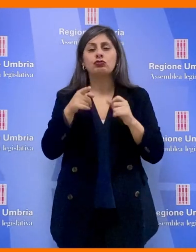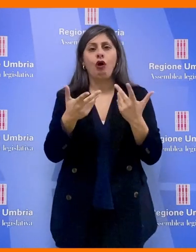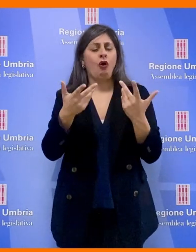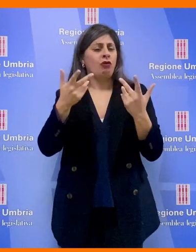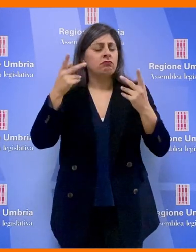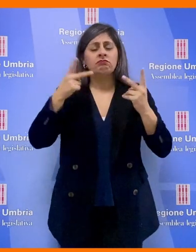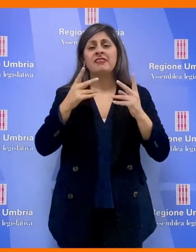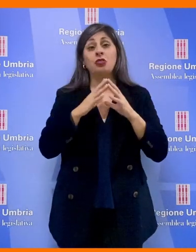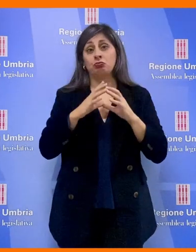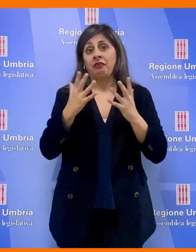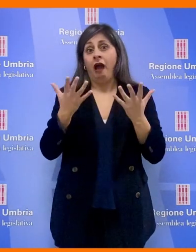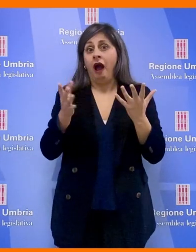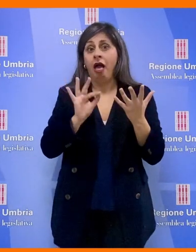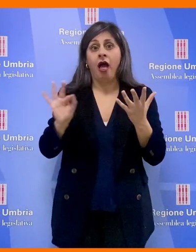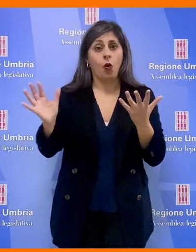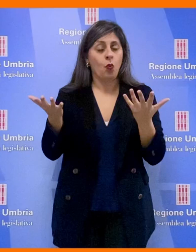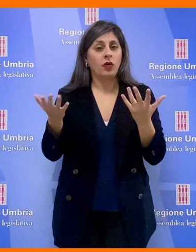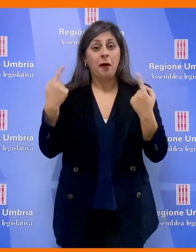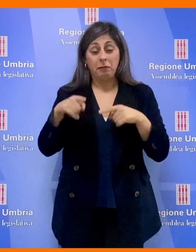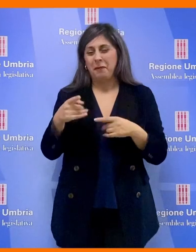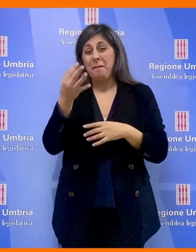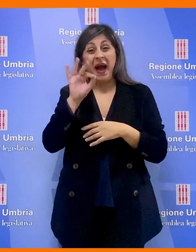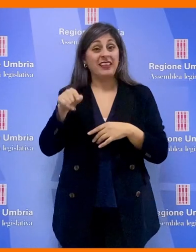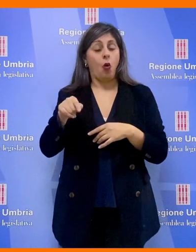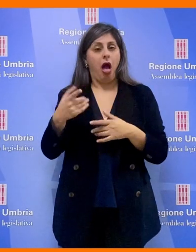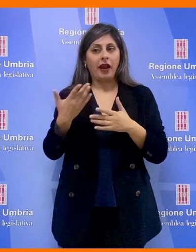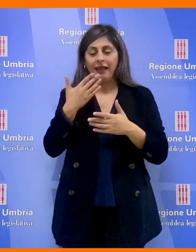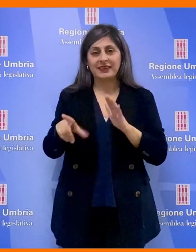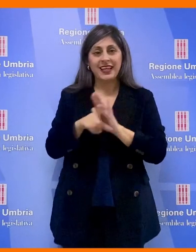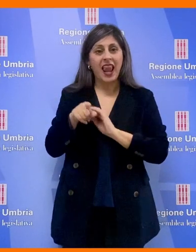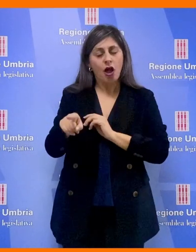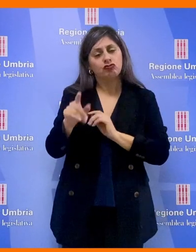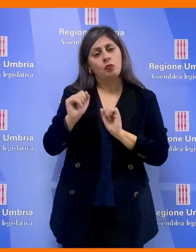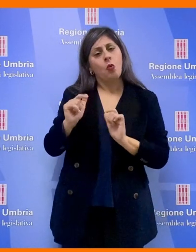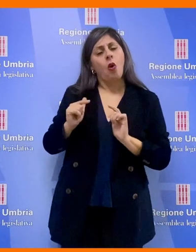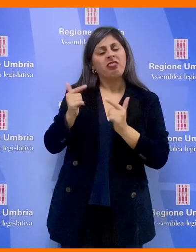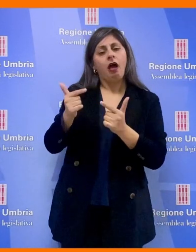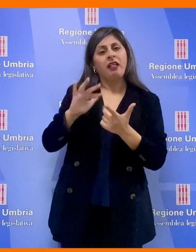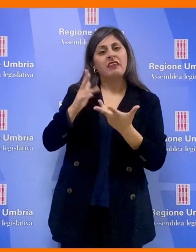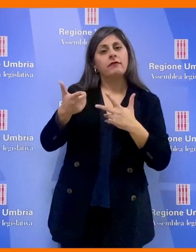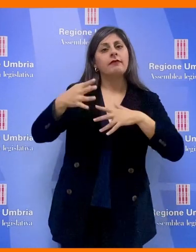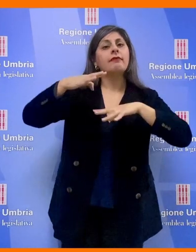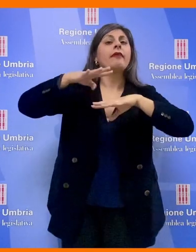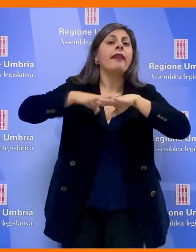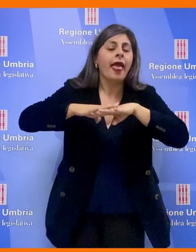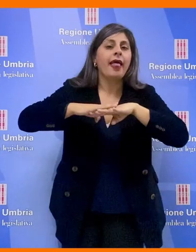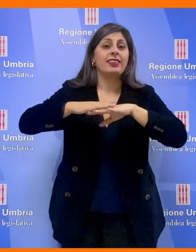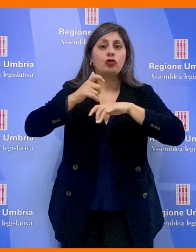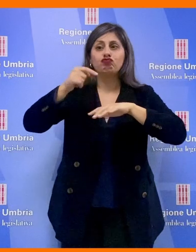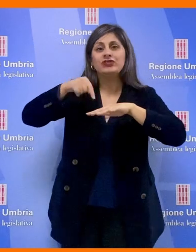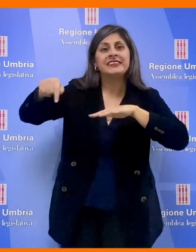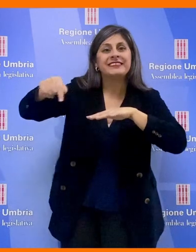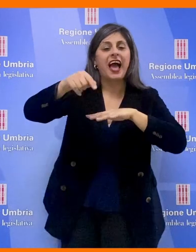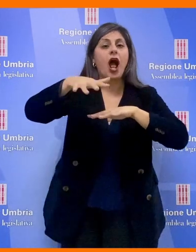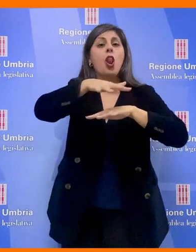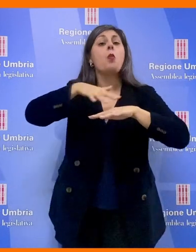industriale, ma ripeto in questo frangente particolare con questa legge, mettere in rete le città, i